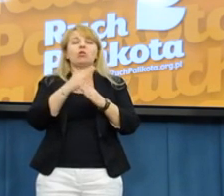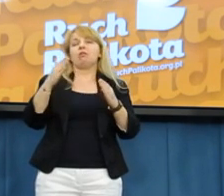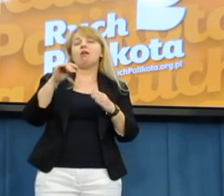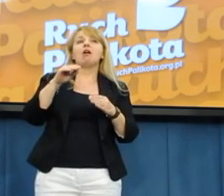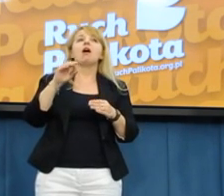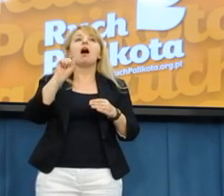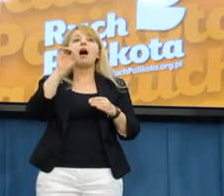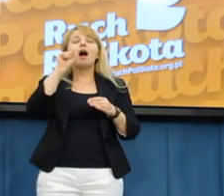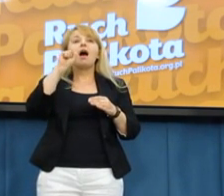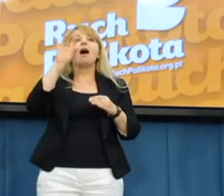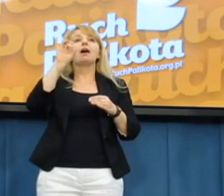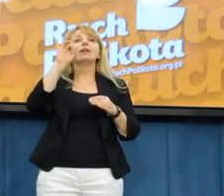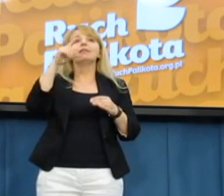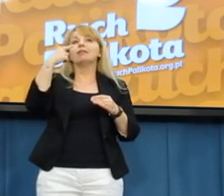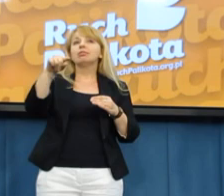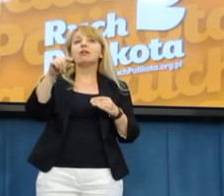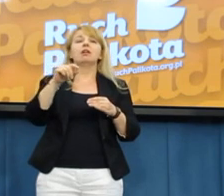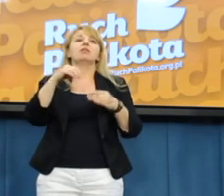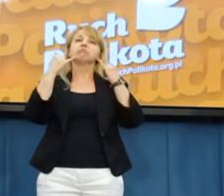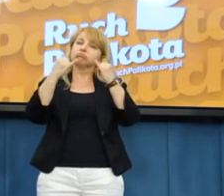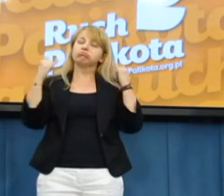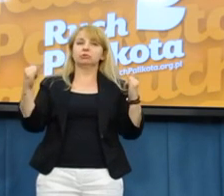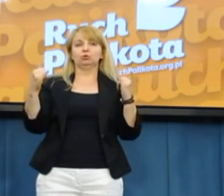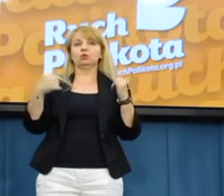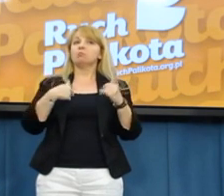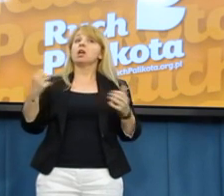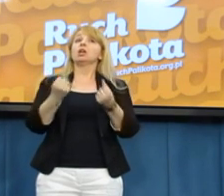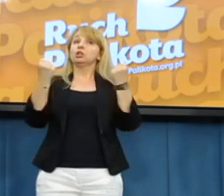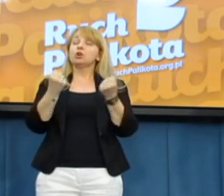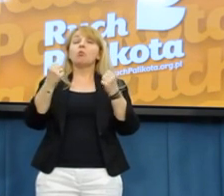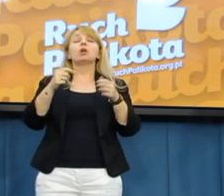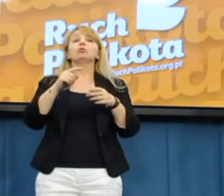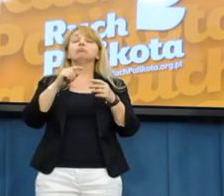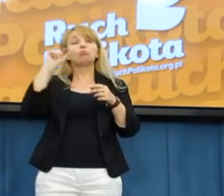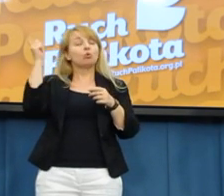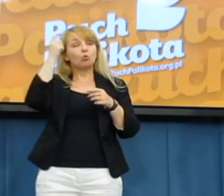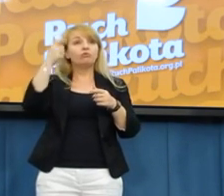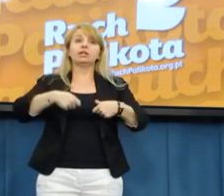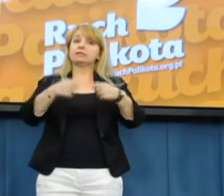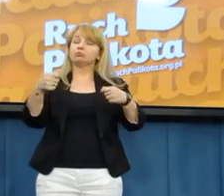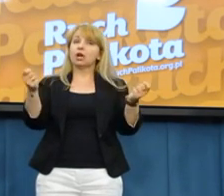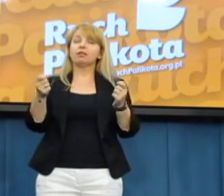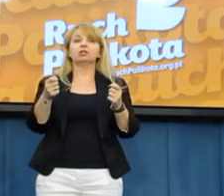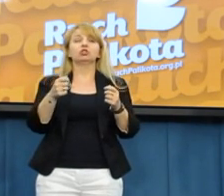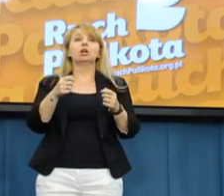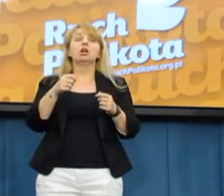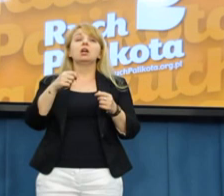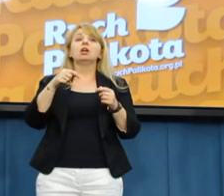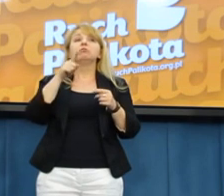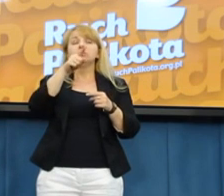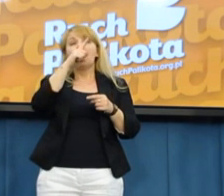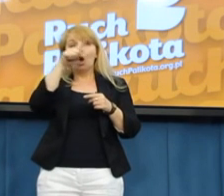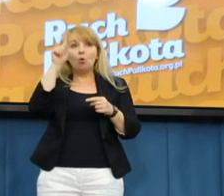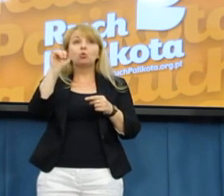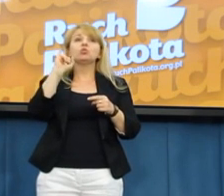Działamy w paru obszarach, to znaczy prowadzimy działalność sprzedaż detaliczną, sprzedaż hurtową na terenie kraju.